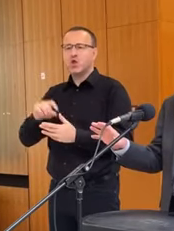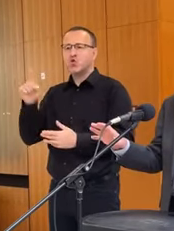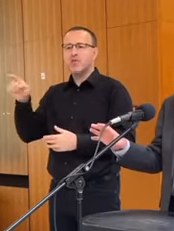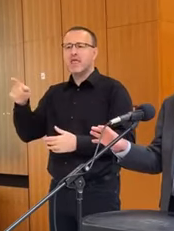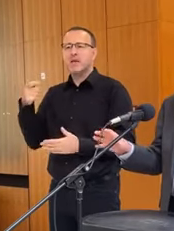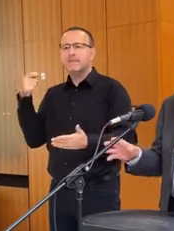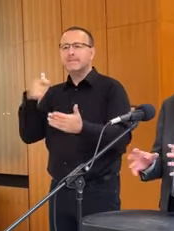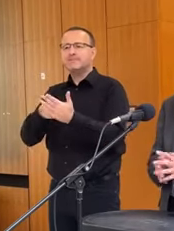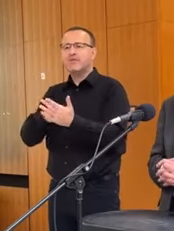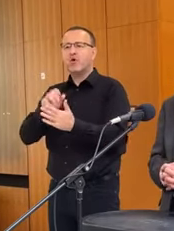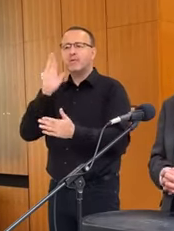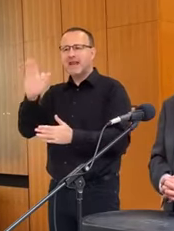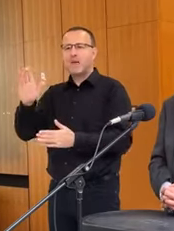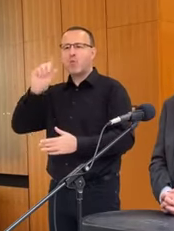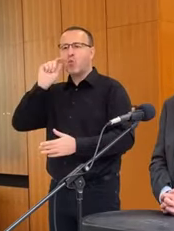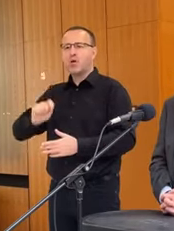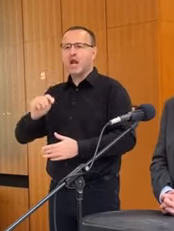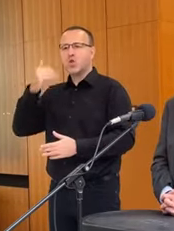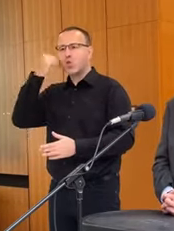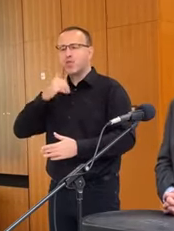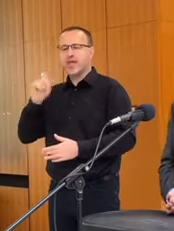príspevky ukrajinským občanom.